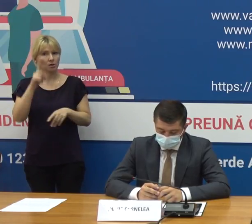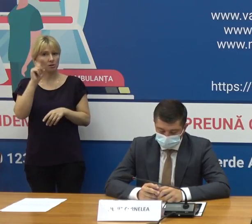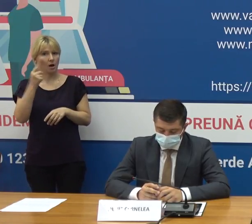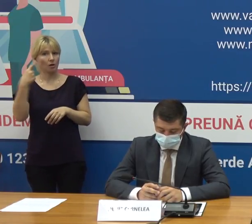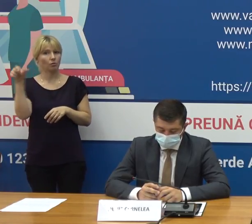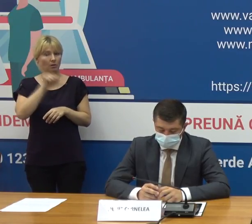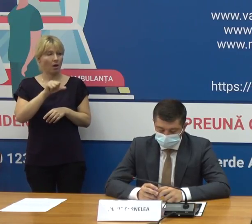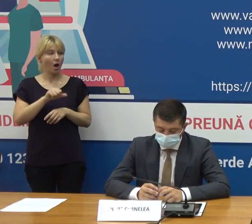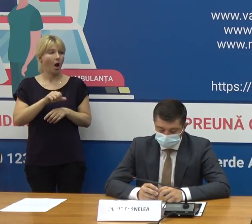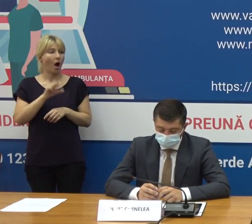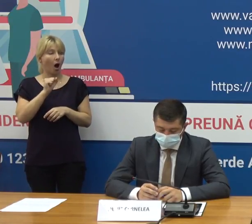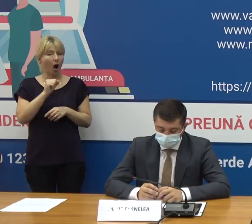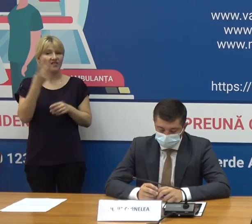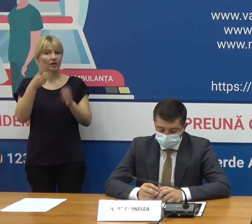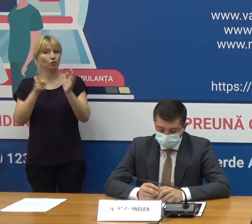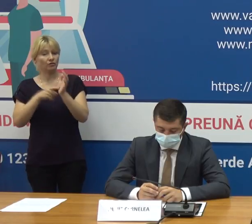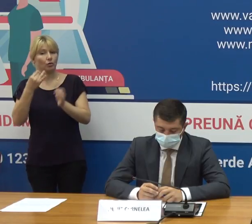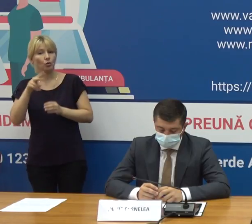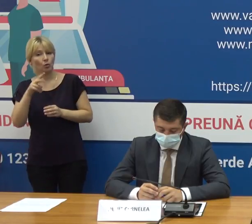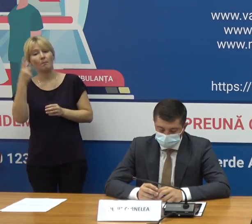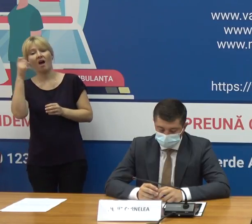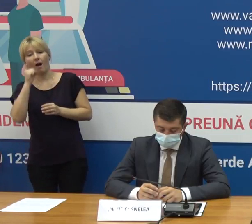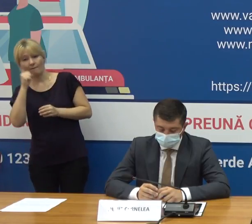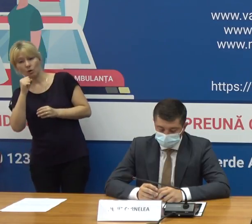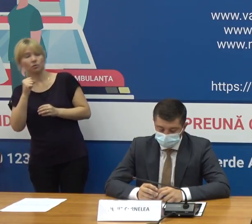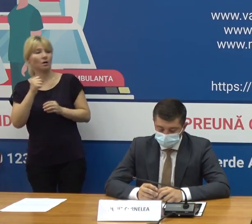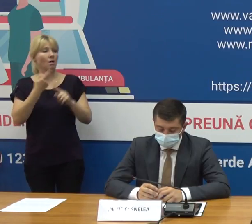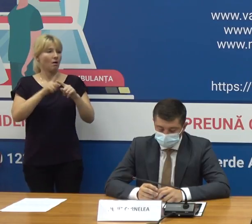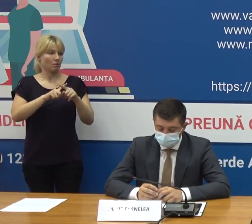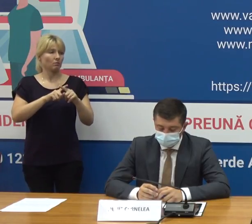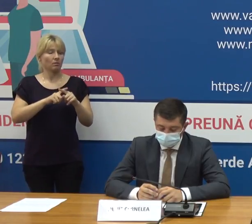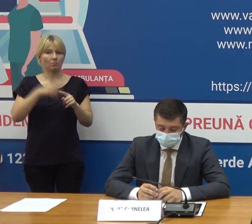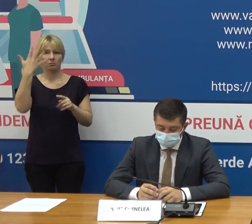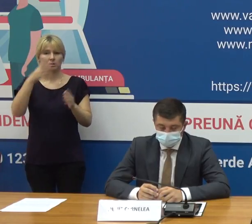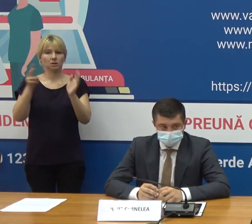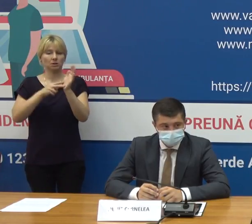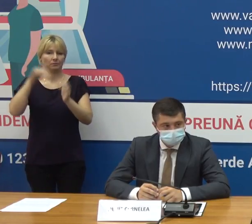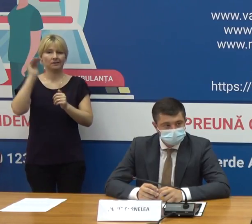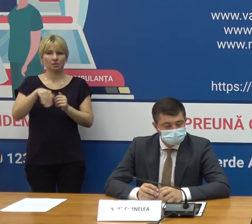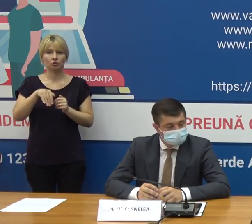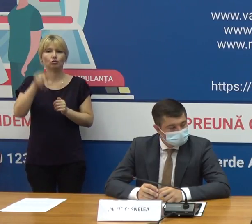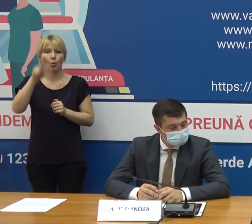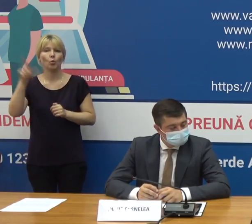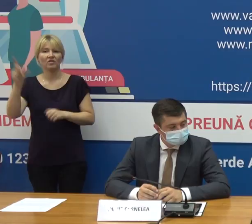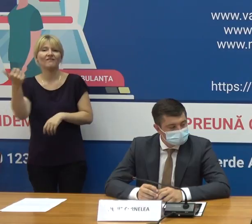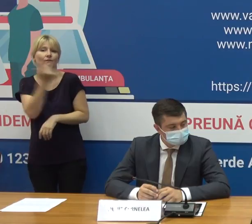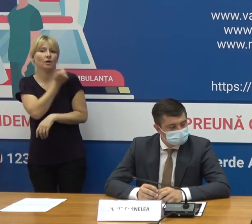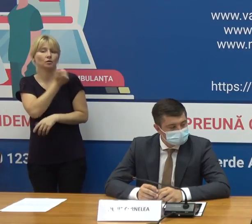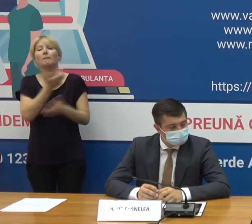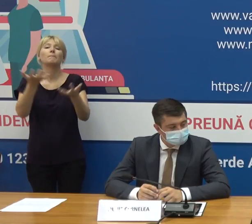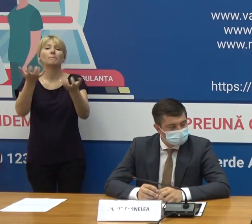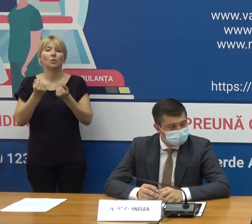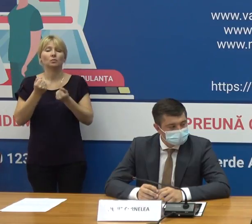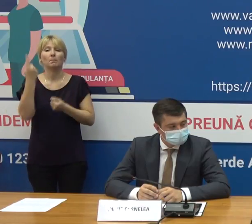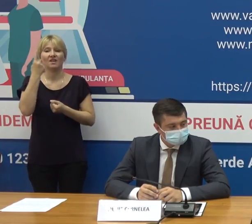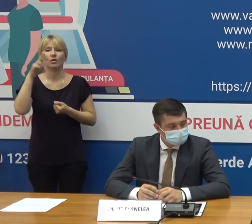curentă 26 iulie 1 august au fost administrate peste 57.000 de doze de vaccină pentru